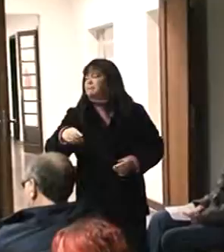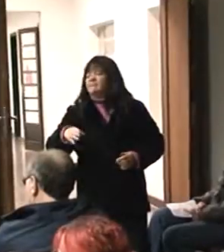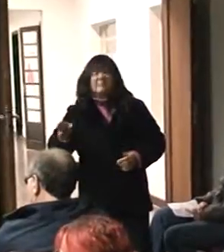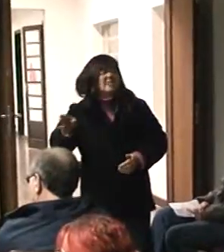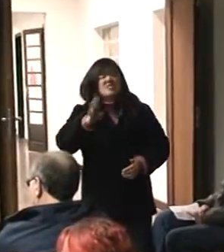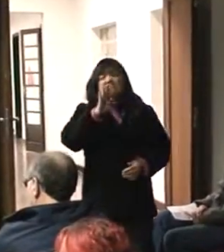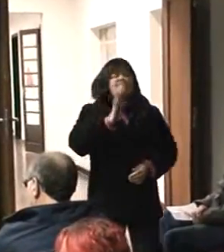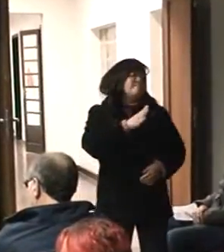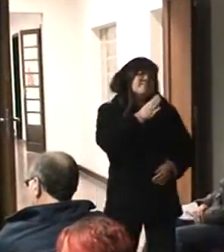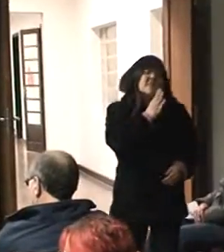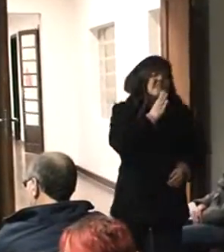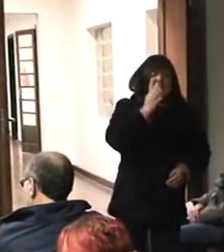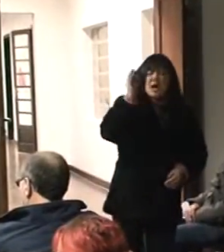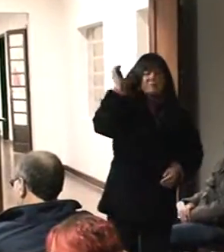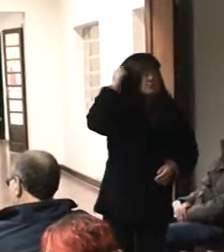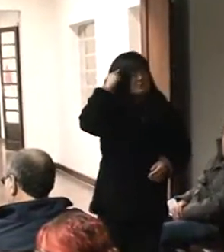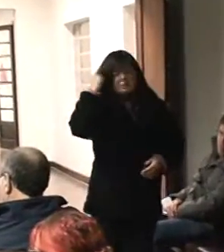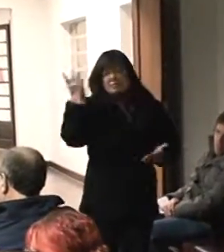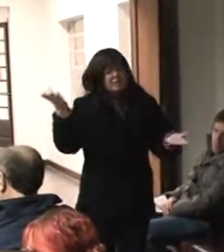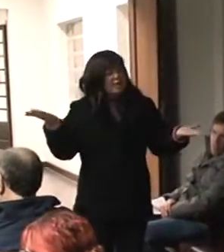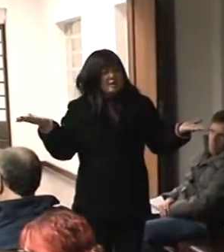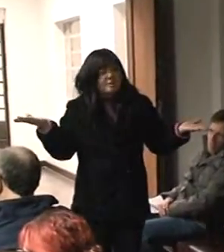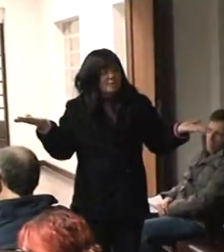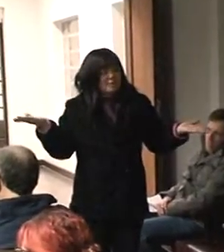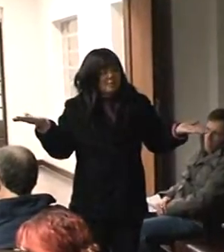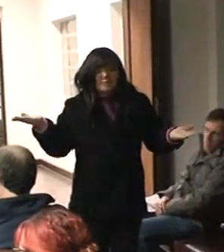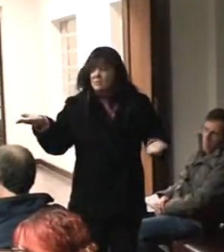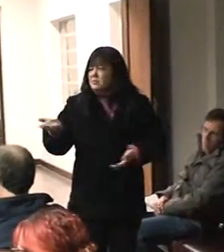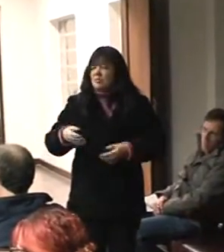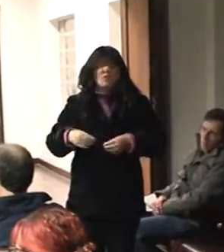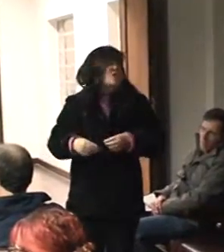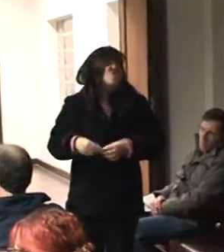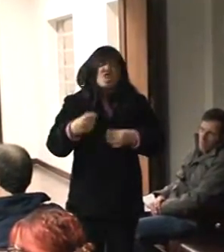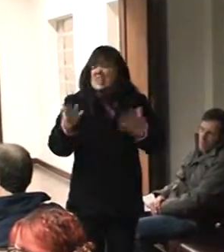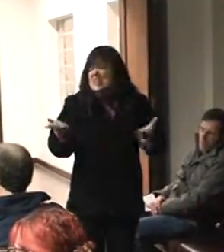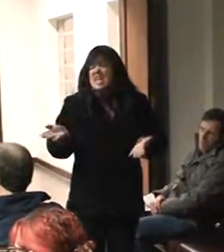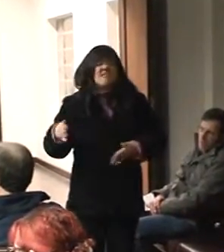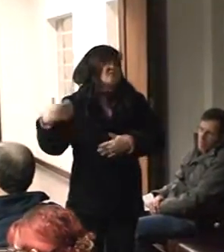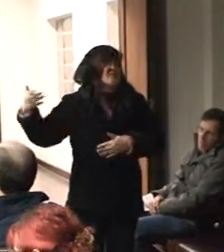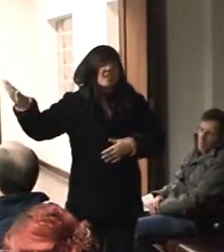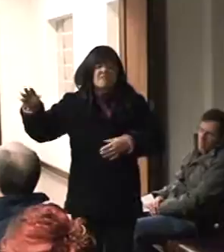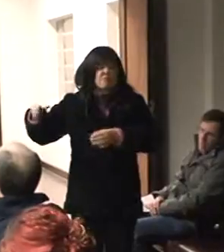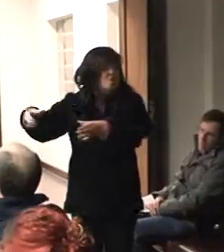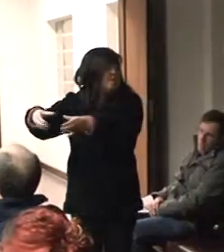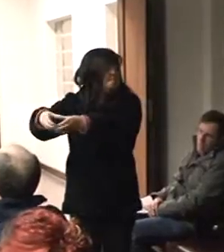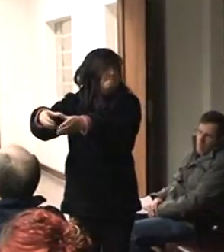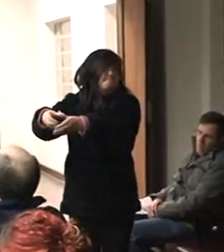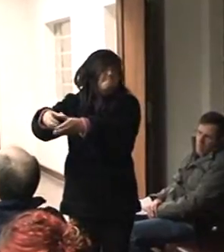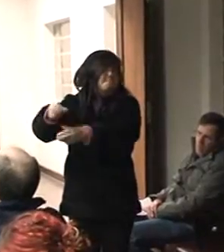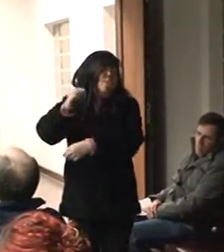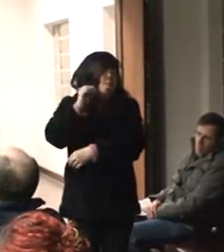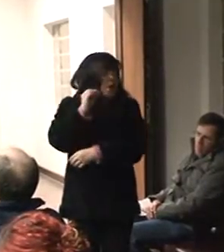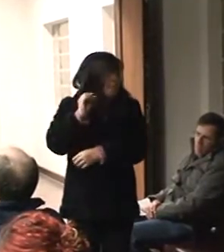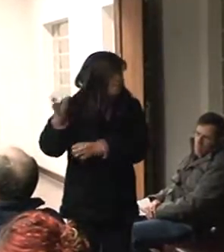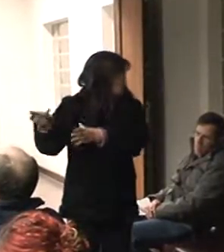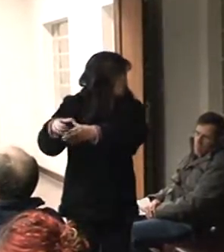exemplo, na questão da saúde, teve algumas discussões, alguns seminários sobre direito sexual da pessoa com deficiência,